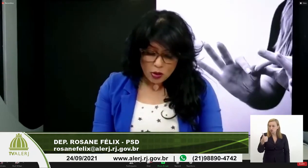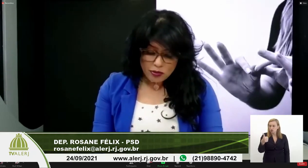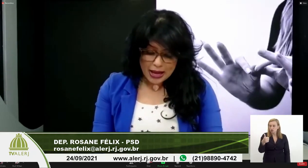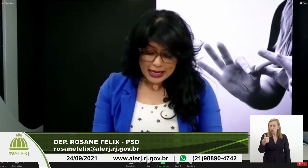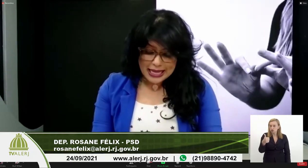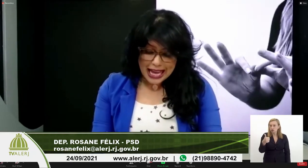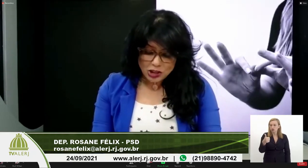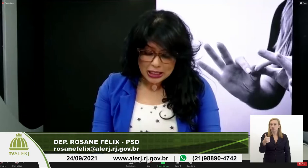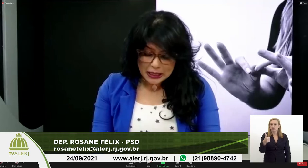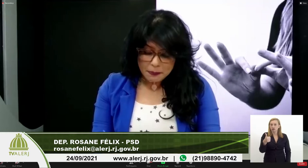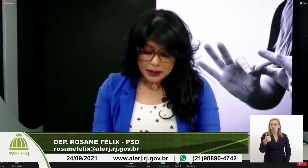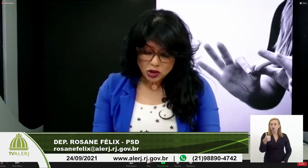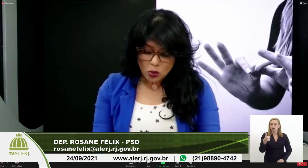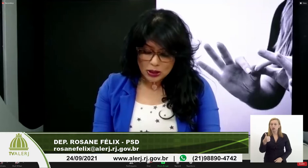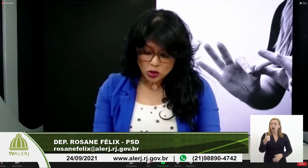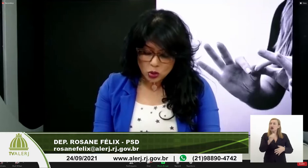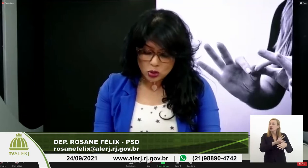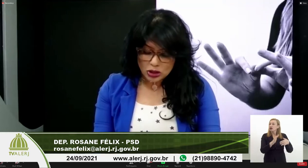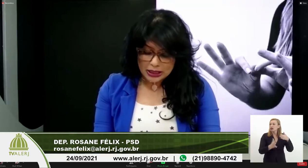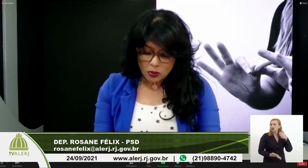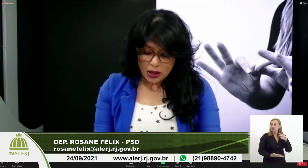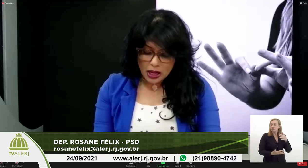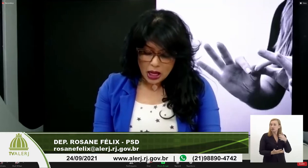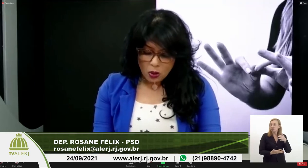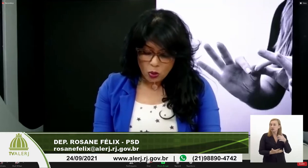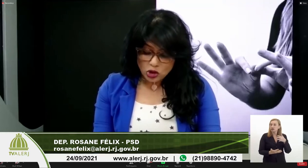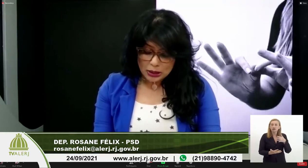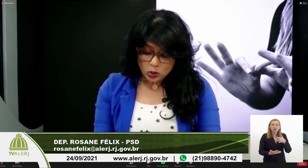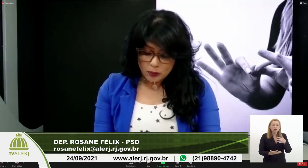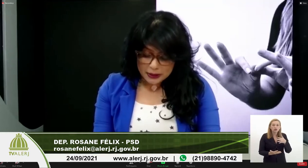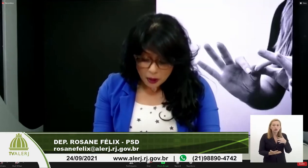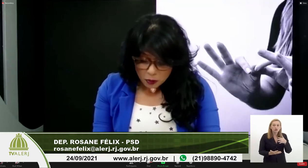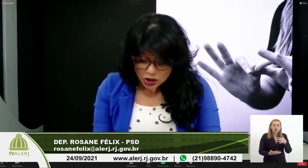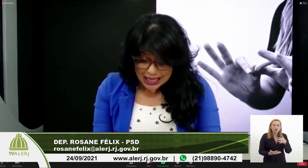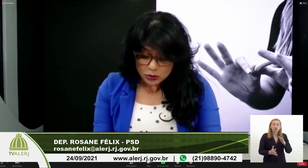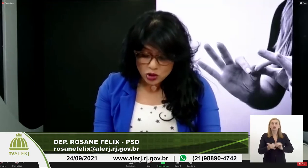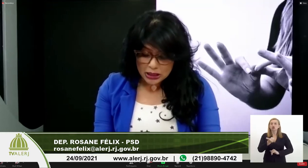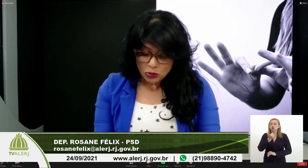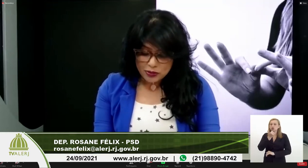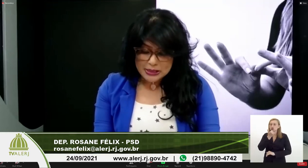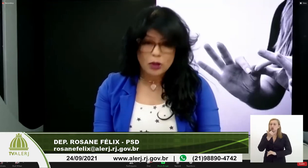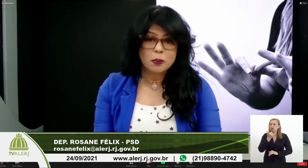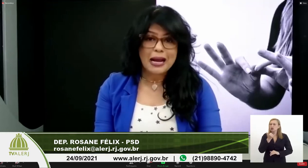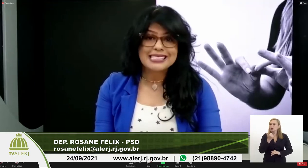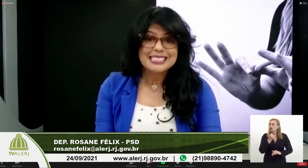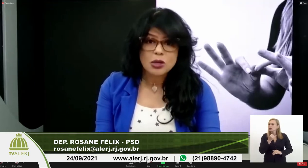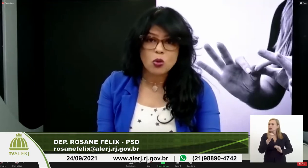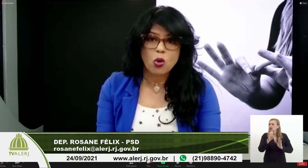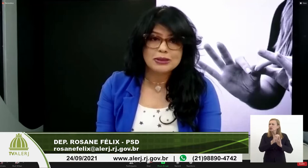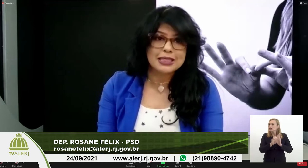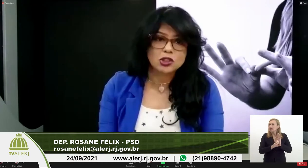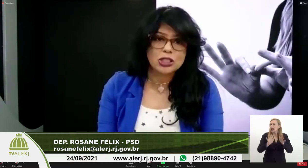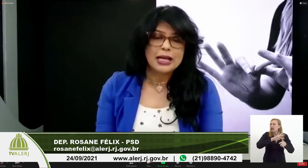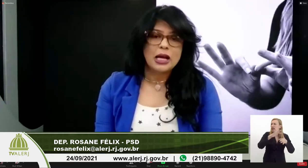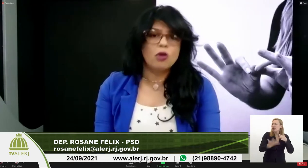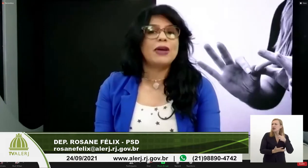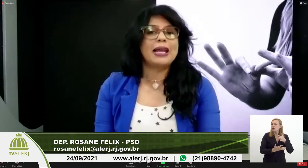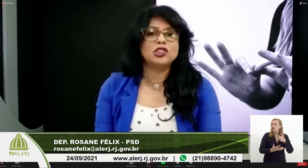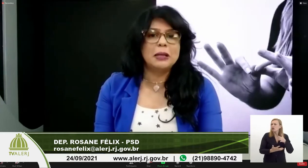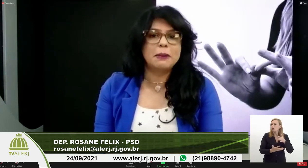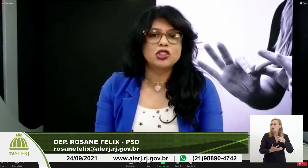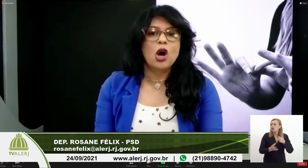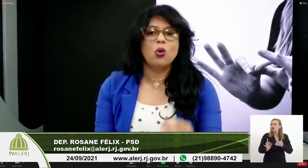e confere aí as libras, o astuto de língua, o estatuto, perdão, o status de língua oficial do Brasil, ou seja,